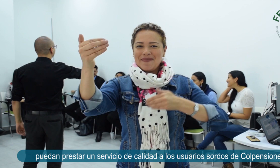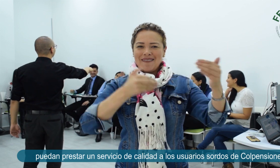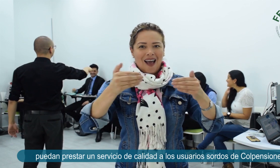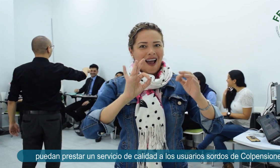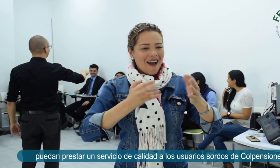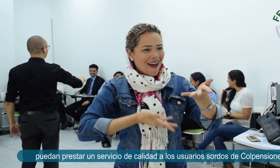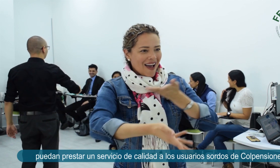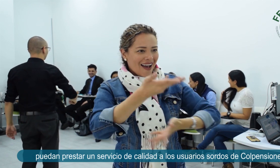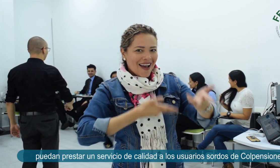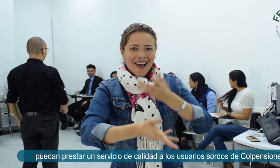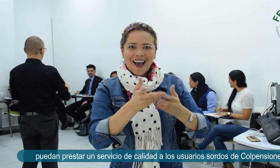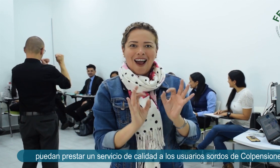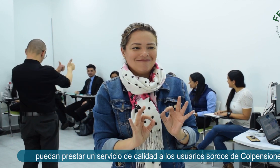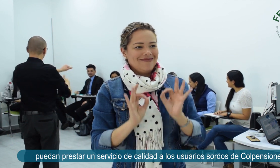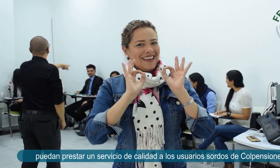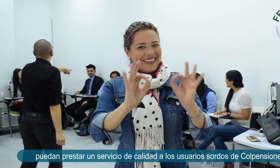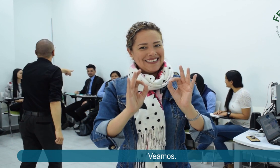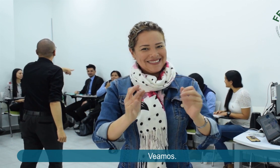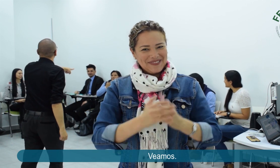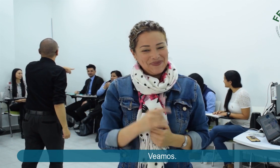usuarios sordos de Colpensiones. ¡Veamos!